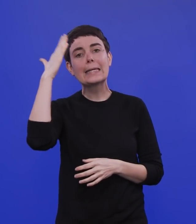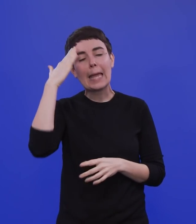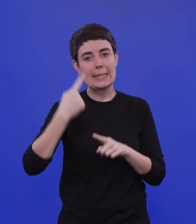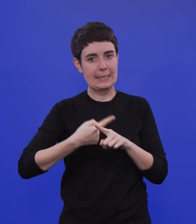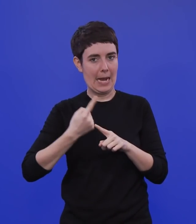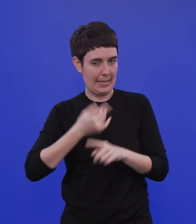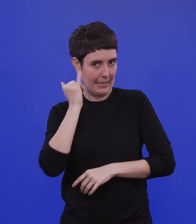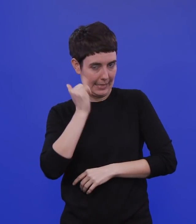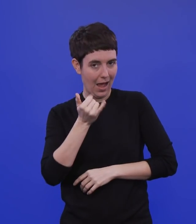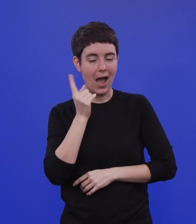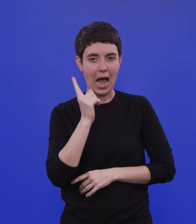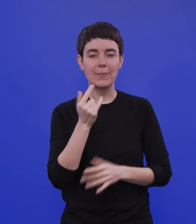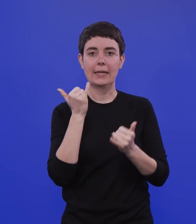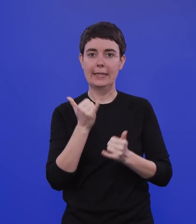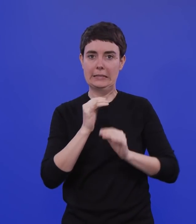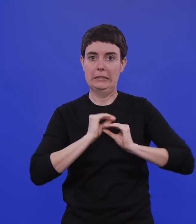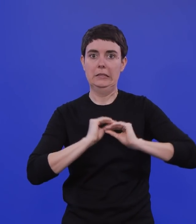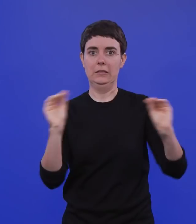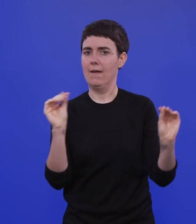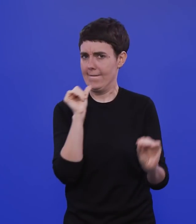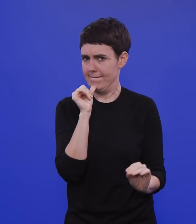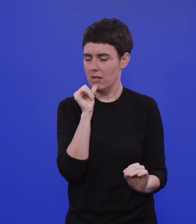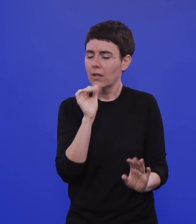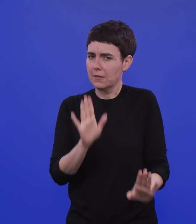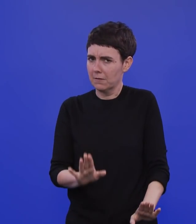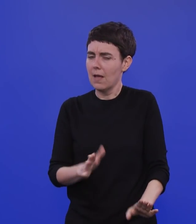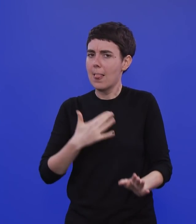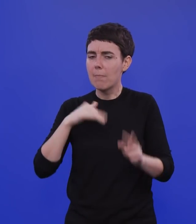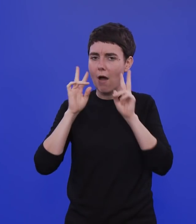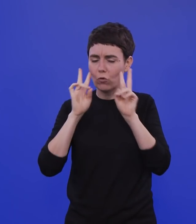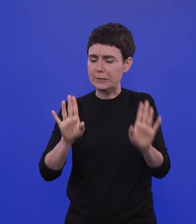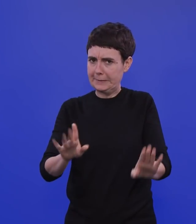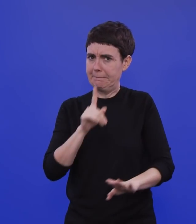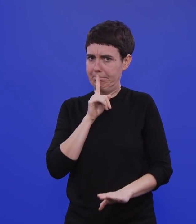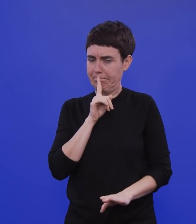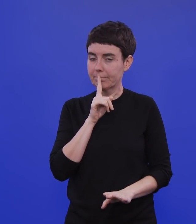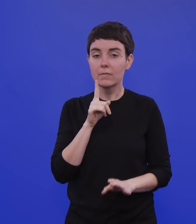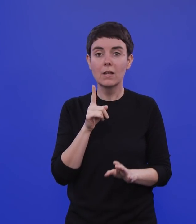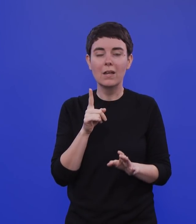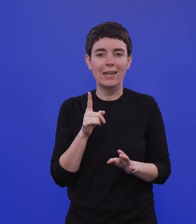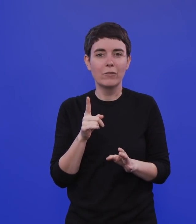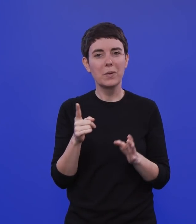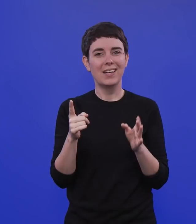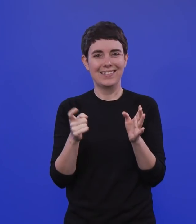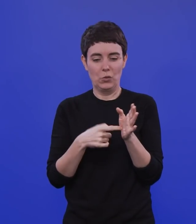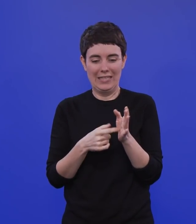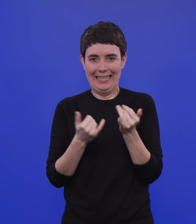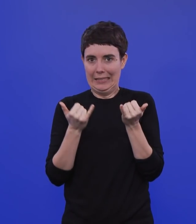würde ich jetzt ungern hier im Podcast einfach mal eine Zahl nennen. Denn es ist einfach besser, wenn man noch ein bisschen